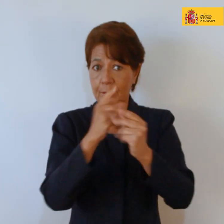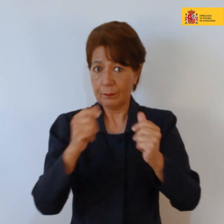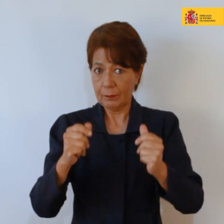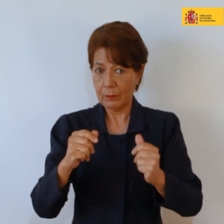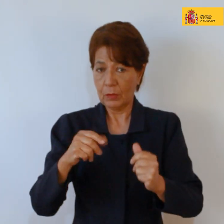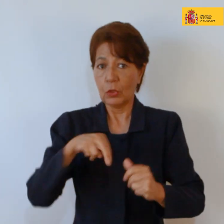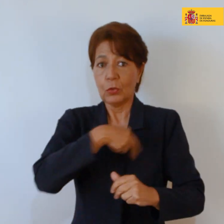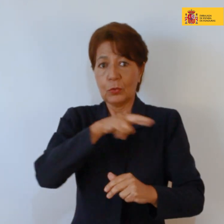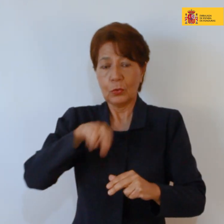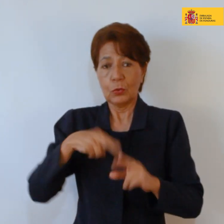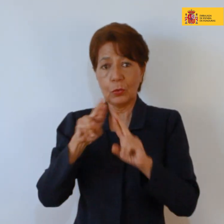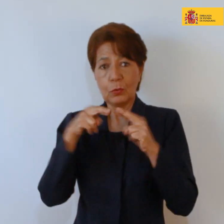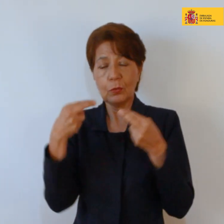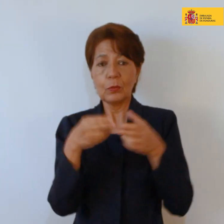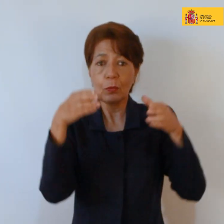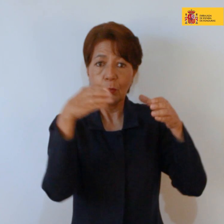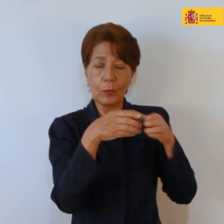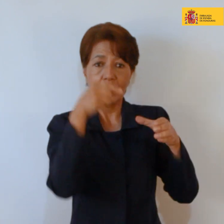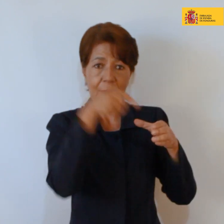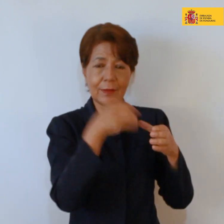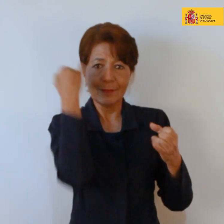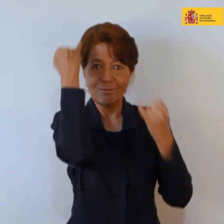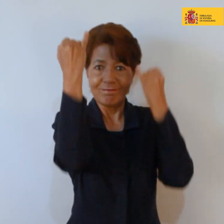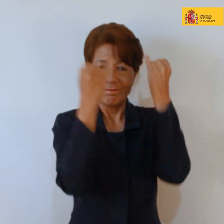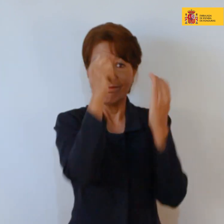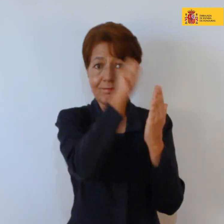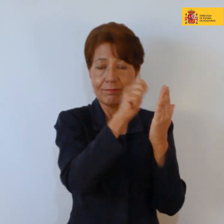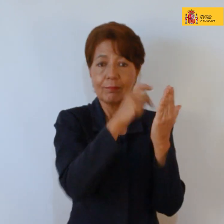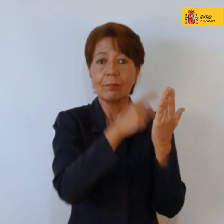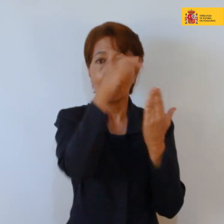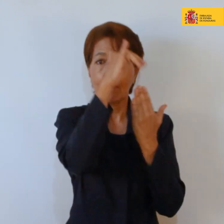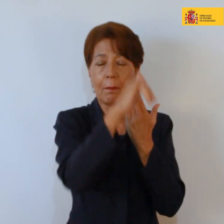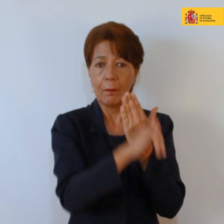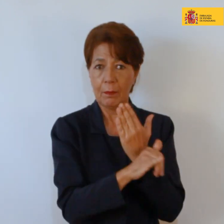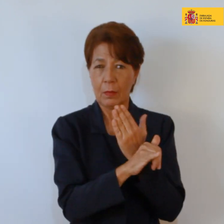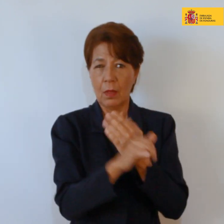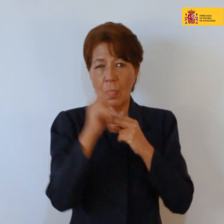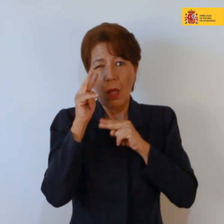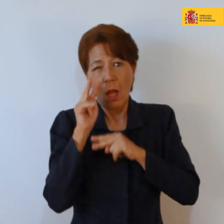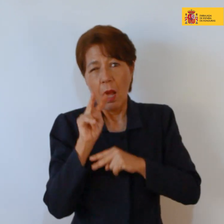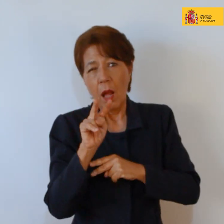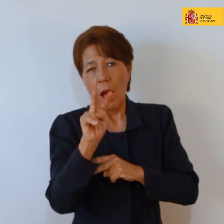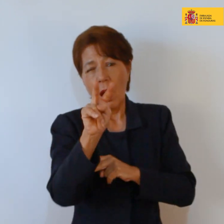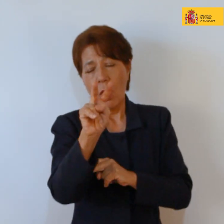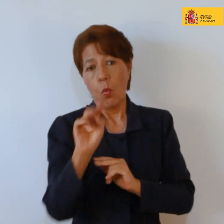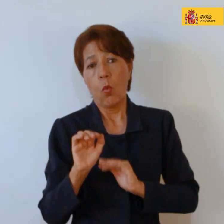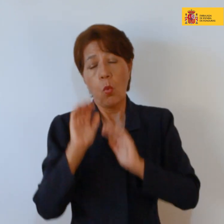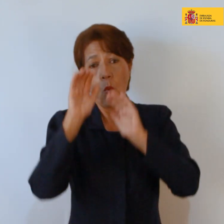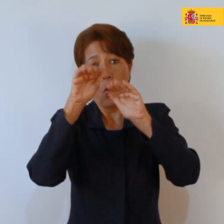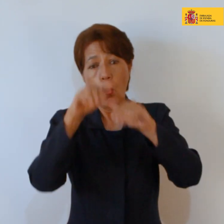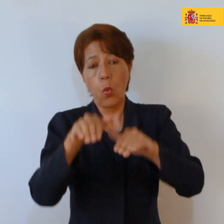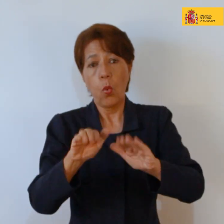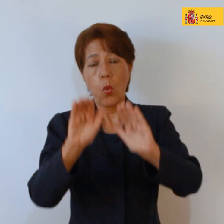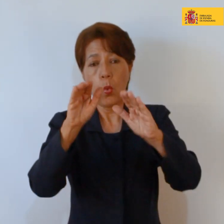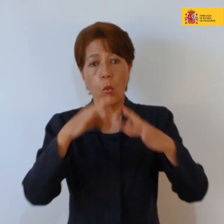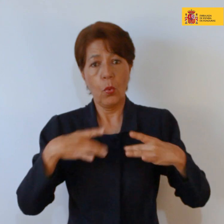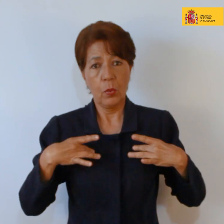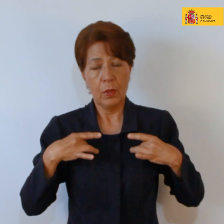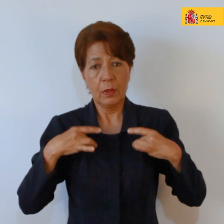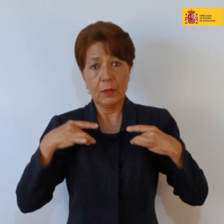esto, hemos desarrollado el proyecto El Horizonte Tiene Hambre. Una tela roja de 100 metros está